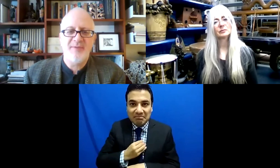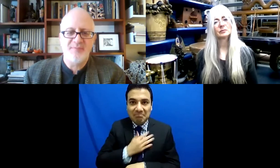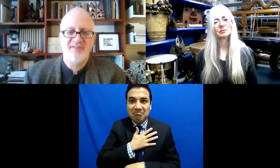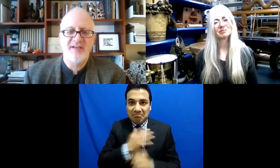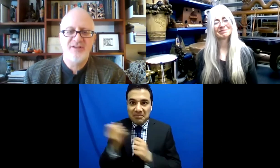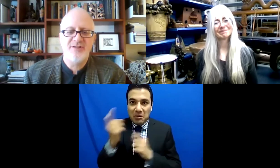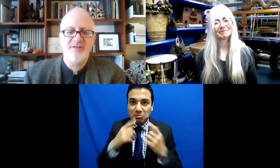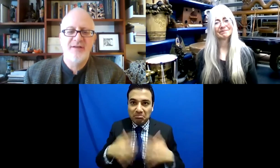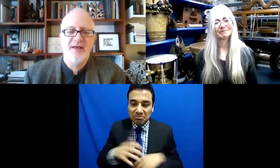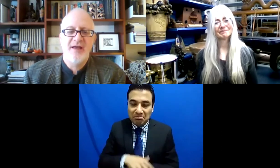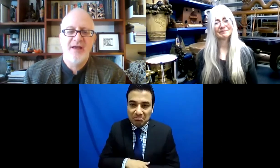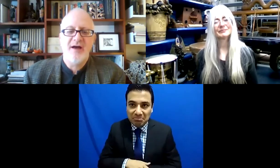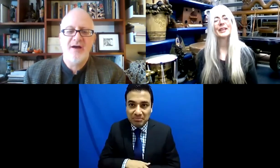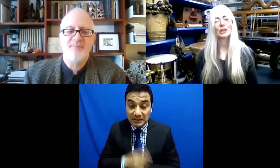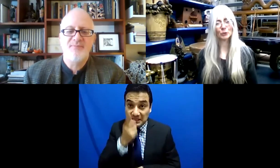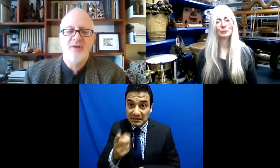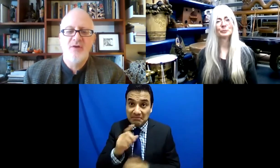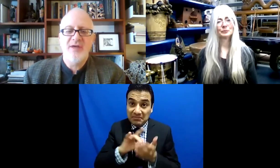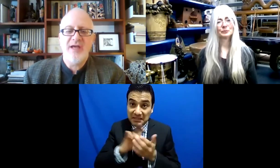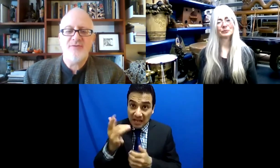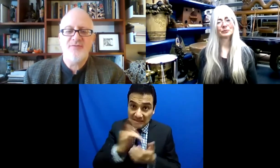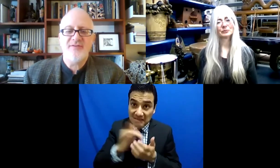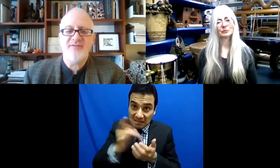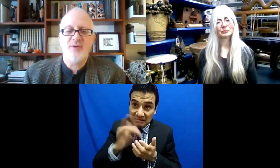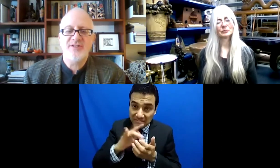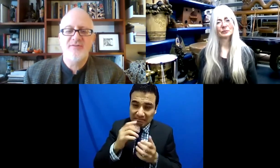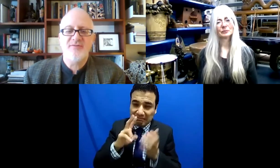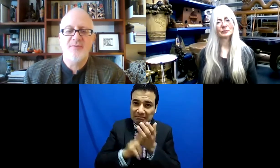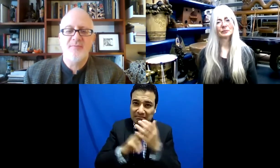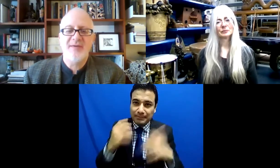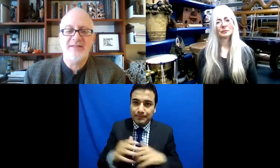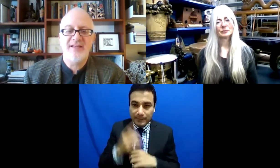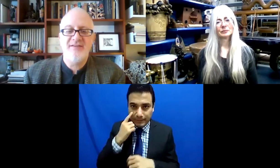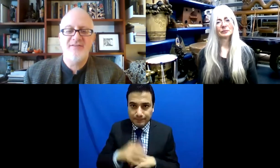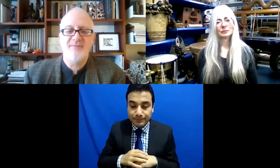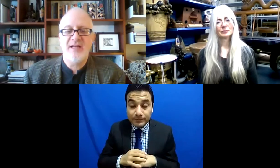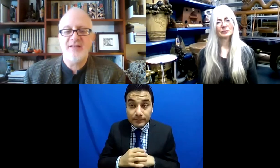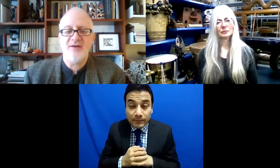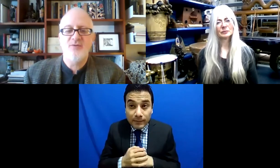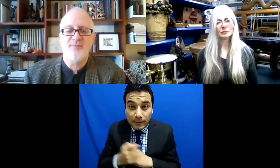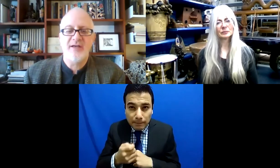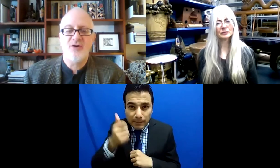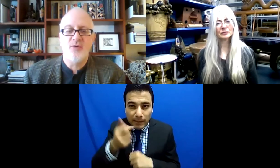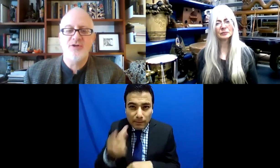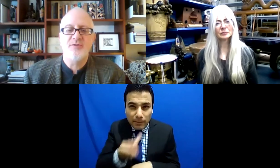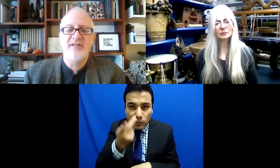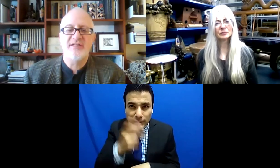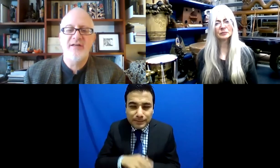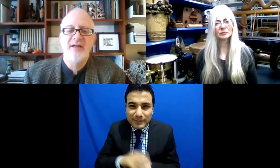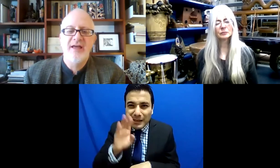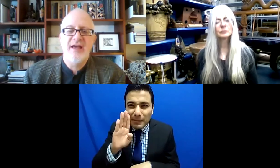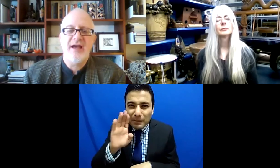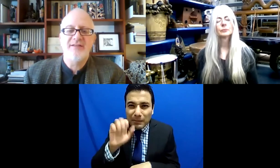Muchos están expresando su gratitud. Tenemos una primera pregunta de Beatriz Miranda,